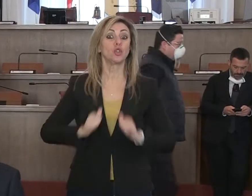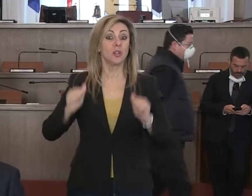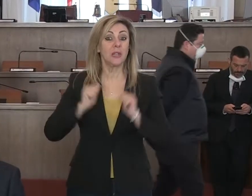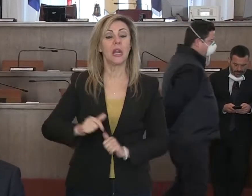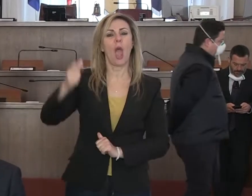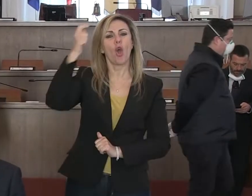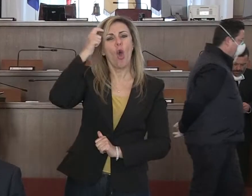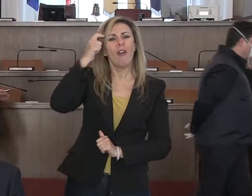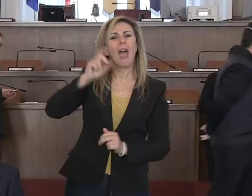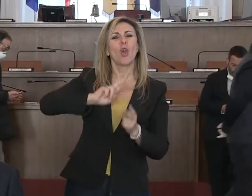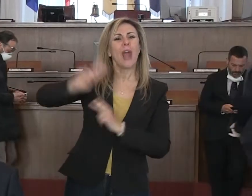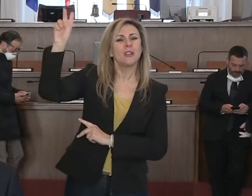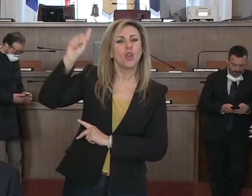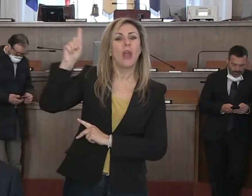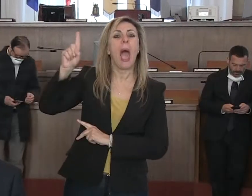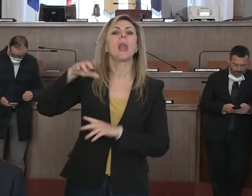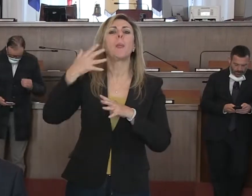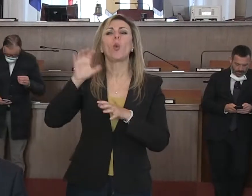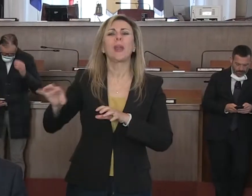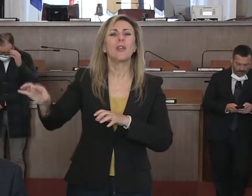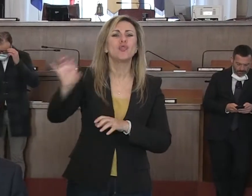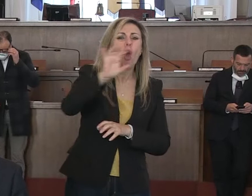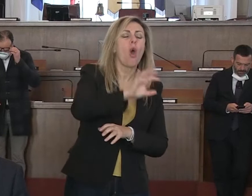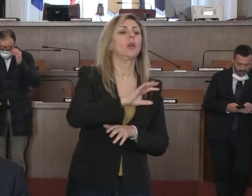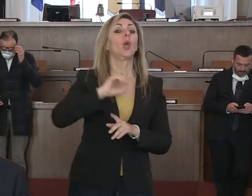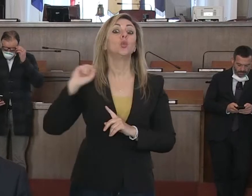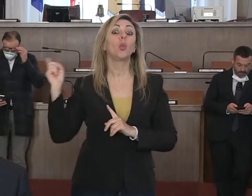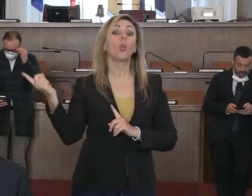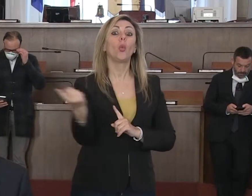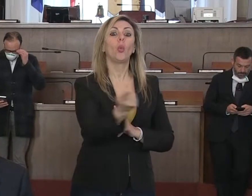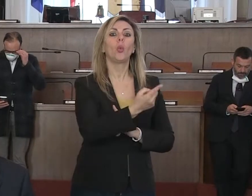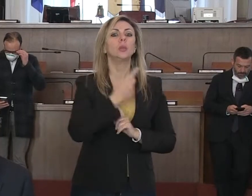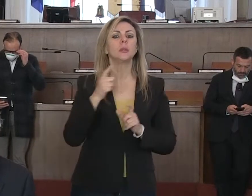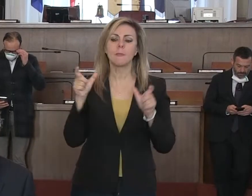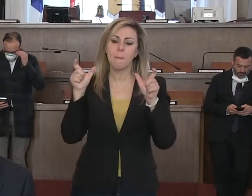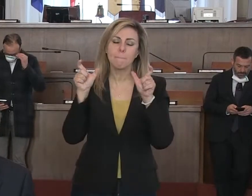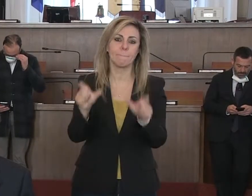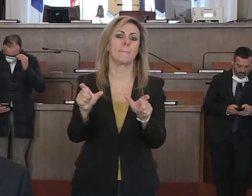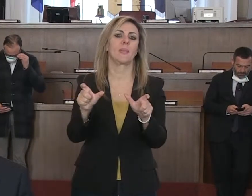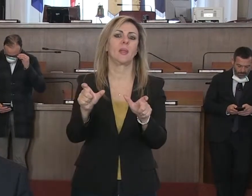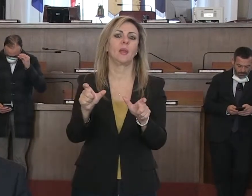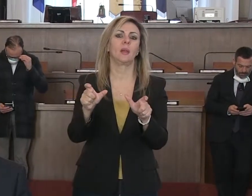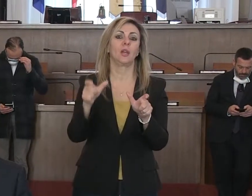governi territoriali a cascata hanno progressivamente imposto ai cittadini